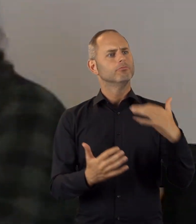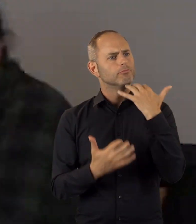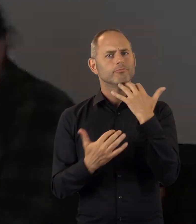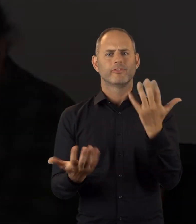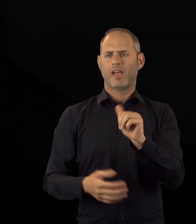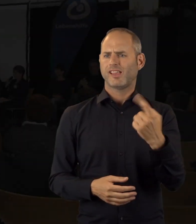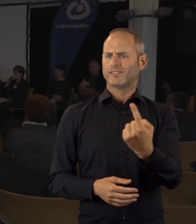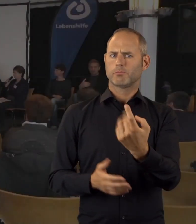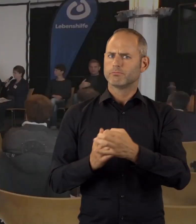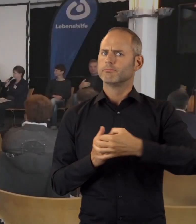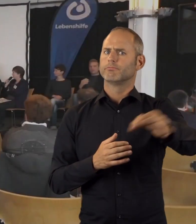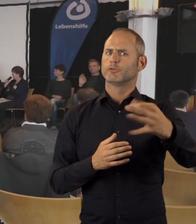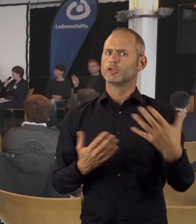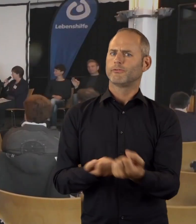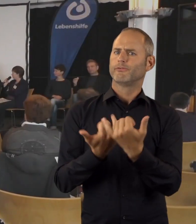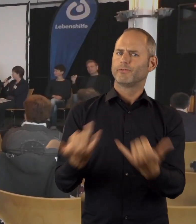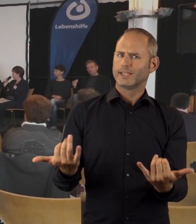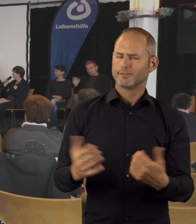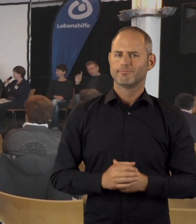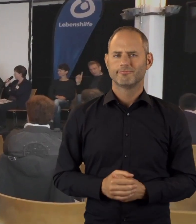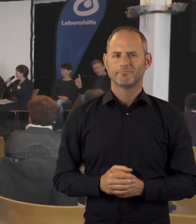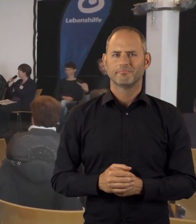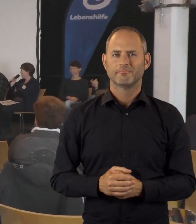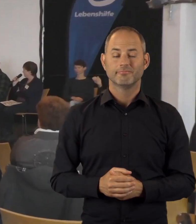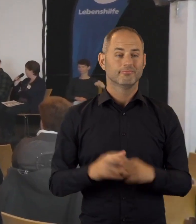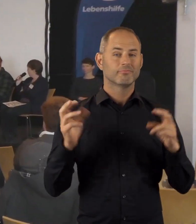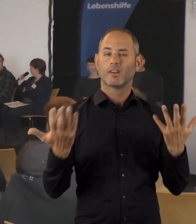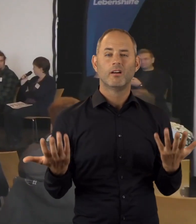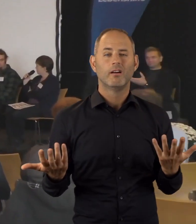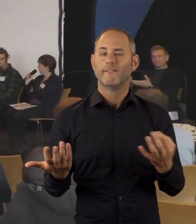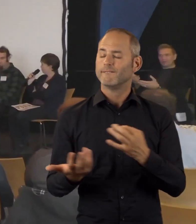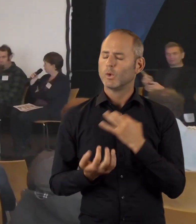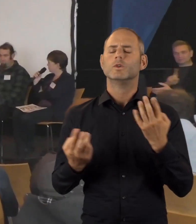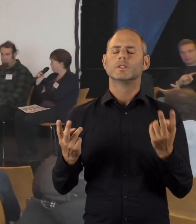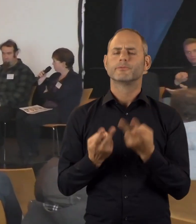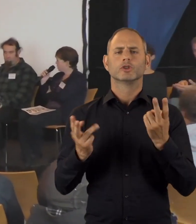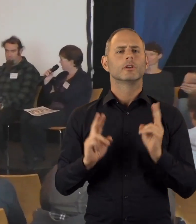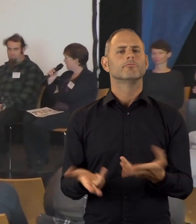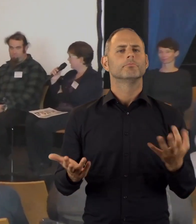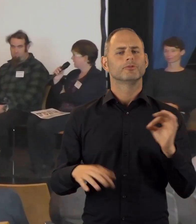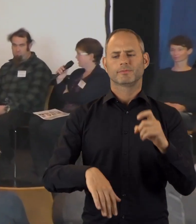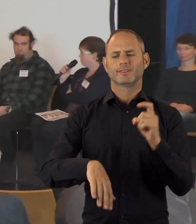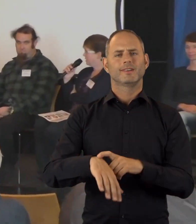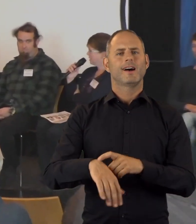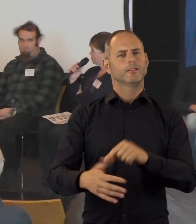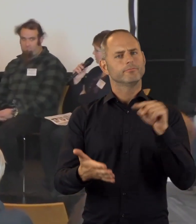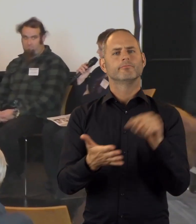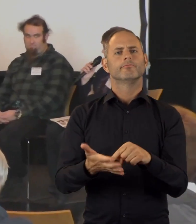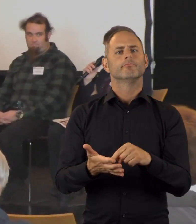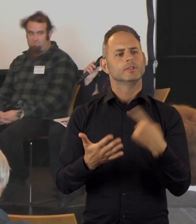Brockmeyer den Teilnehmenden von dem gelungenen Auszug Annikas. Und das war auch für uns selbstverständlich, wo der Zeitpunkt dann aber da